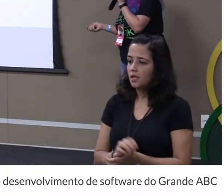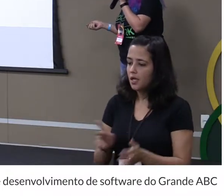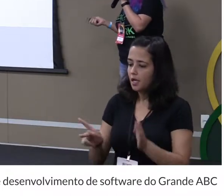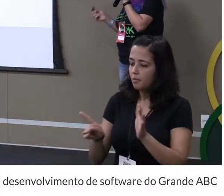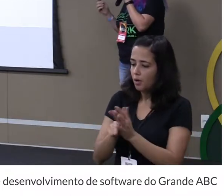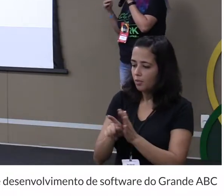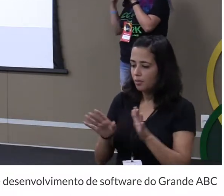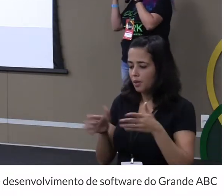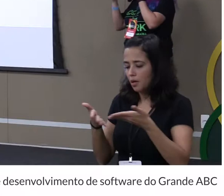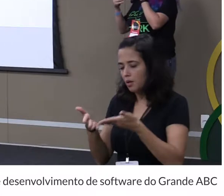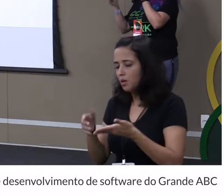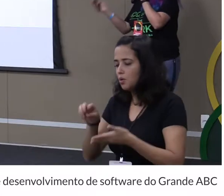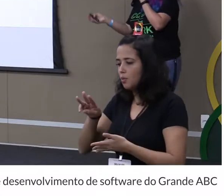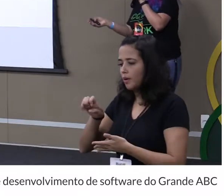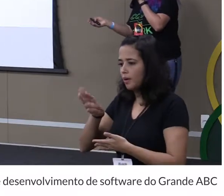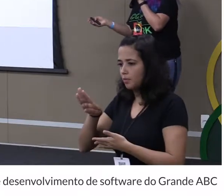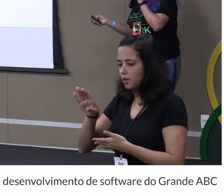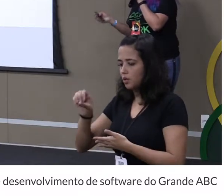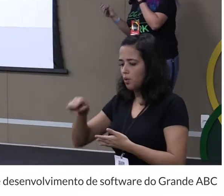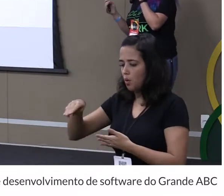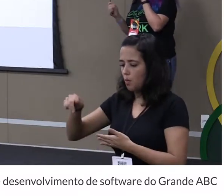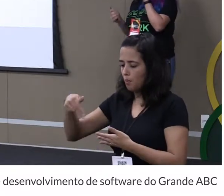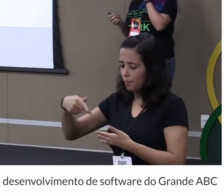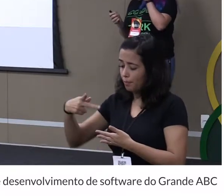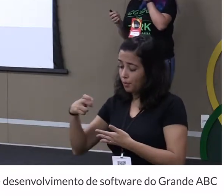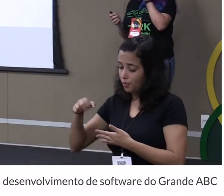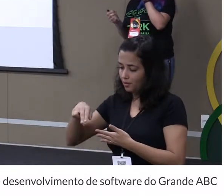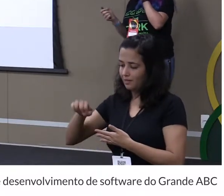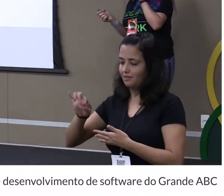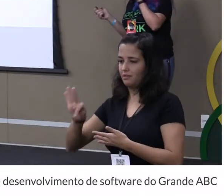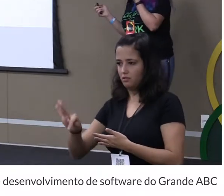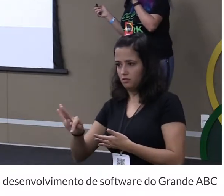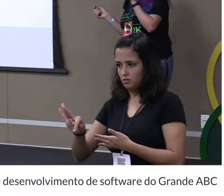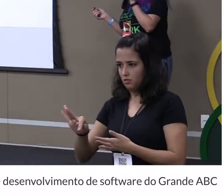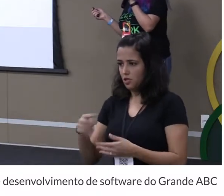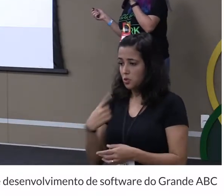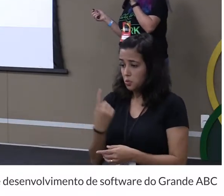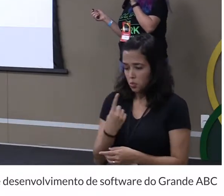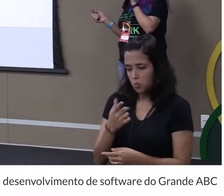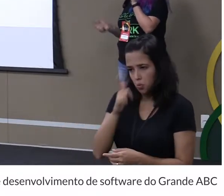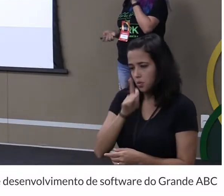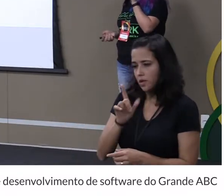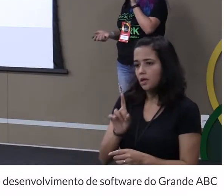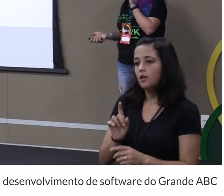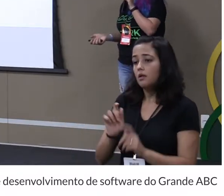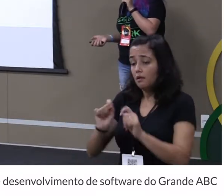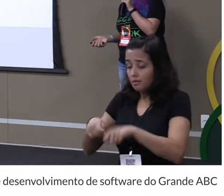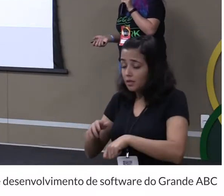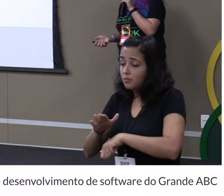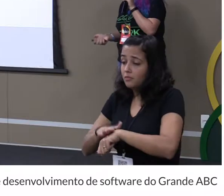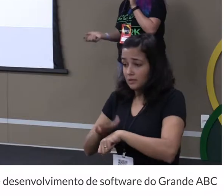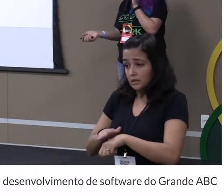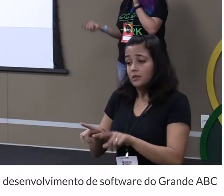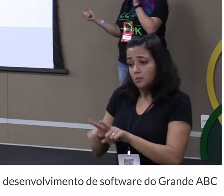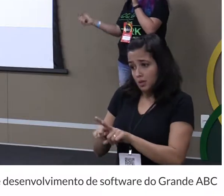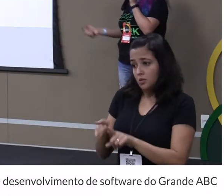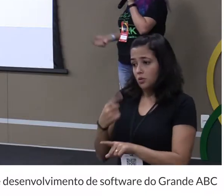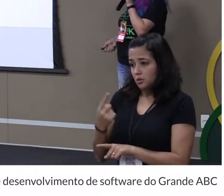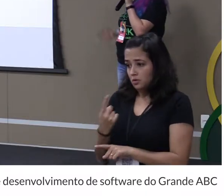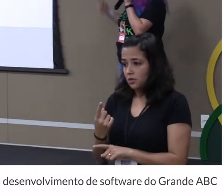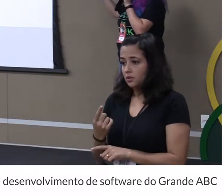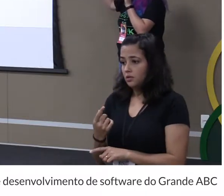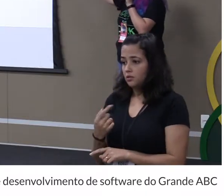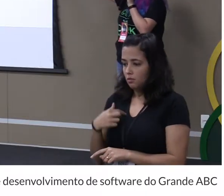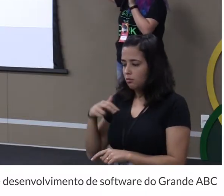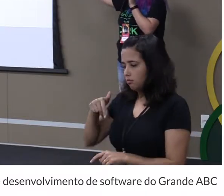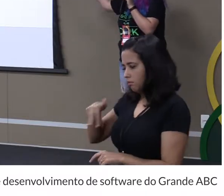só para te ajudar a fazer não que sem ele você não consiga você consegue assim como eu